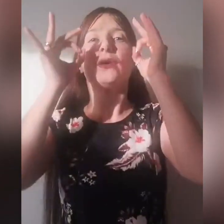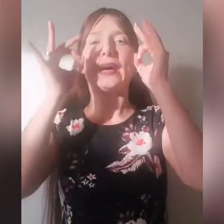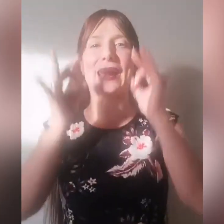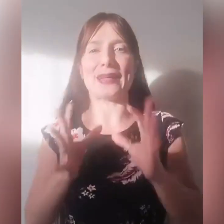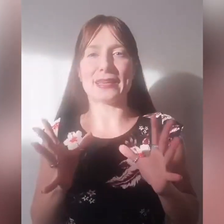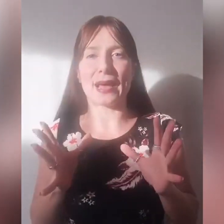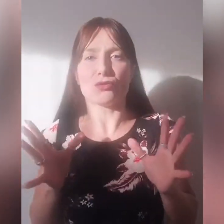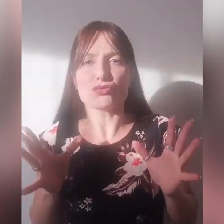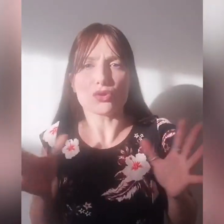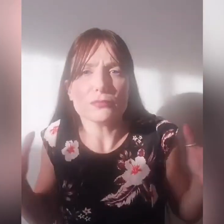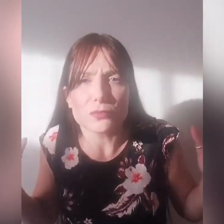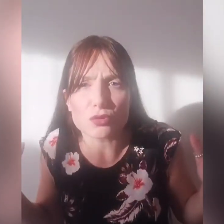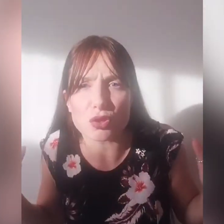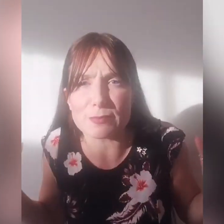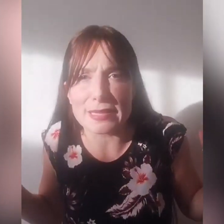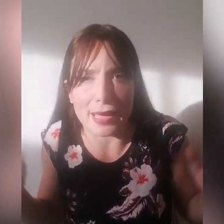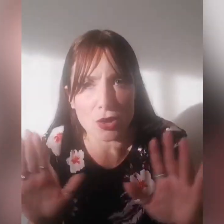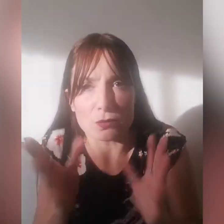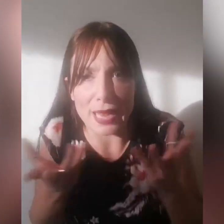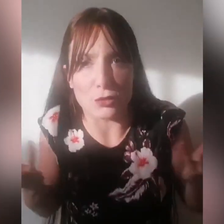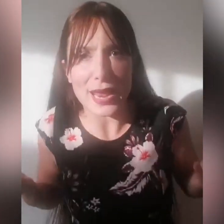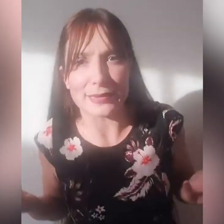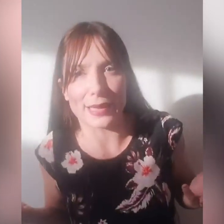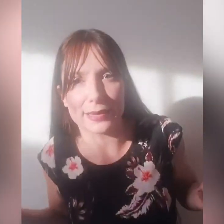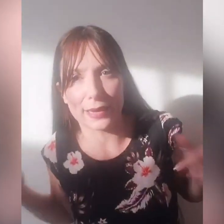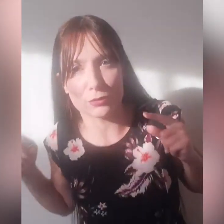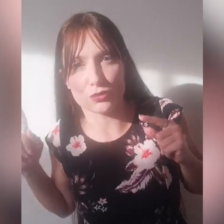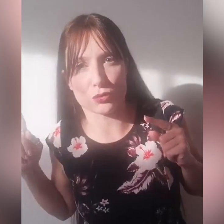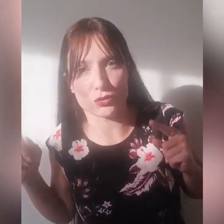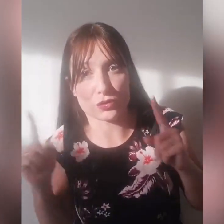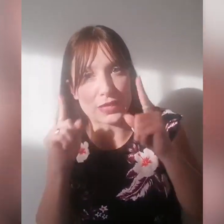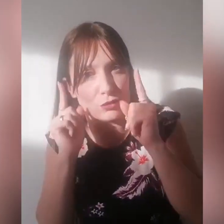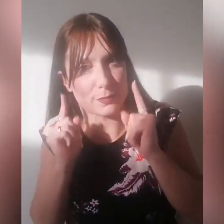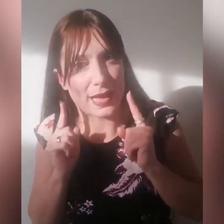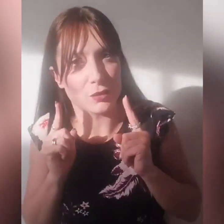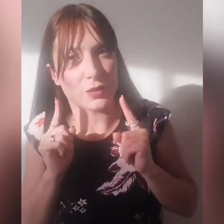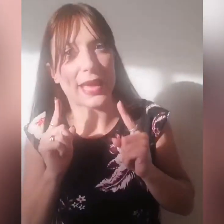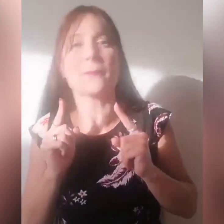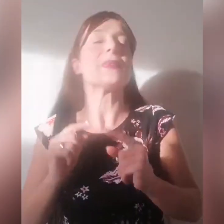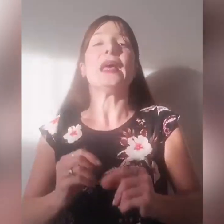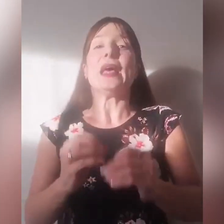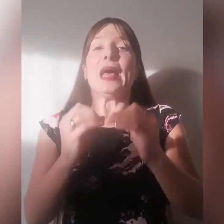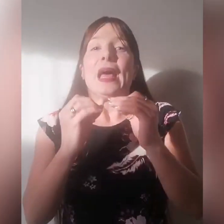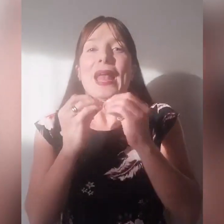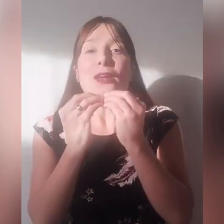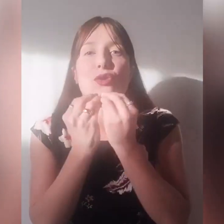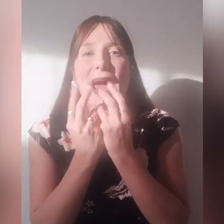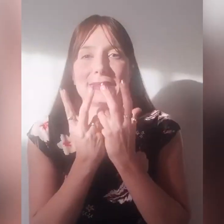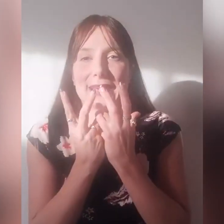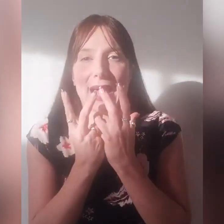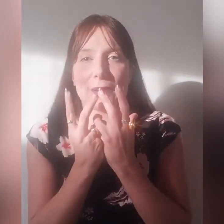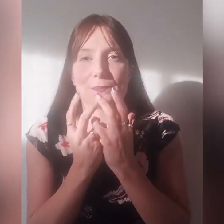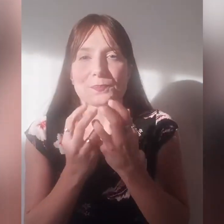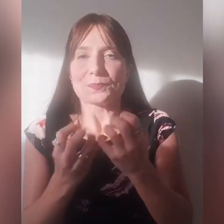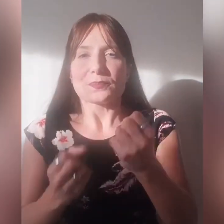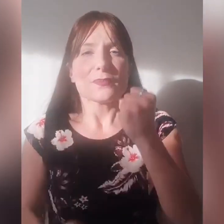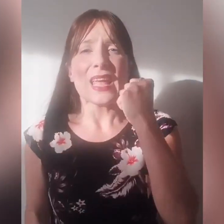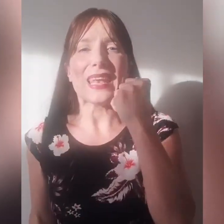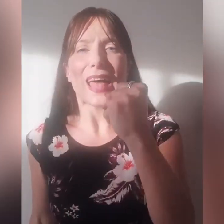radical, giusto? O sto sbagliando? No, l'anno radical era l'anno scorso, se non sbaglio, l'anno radical, l